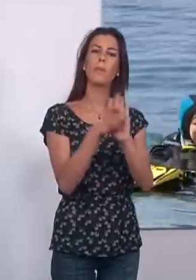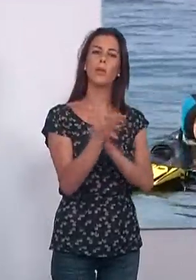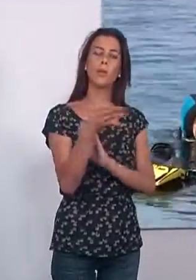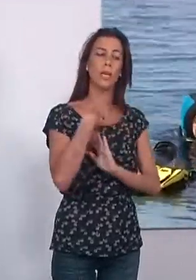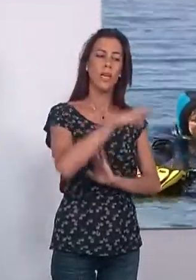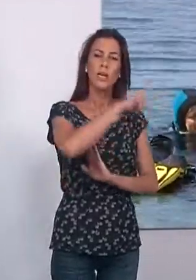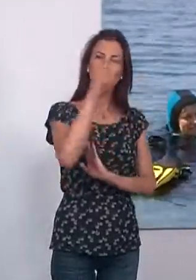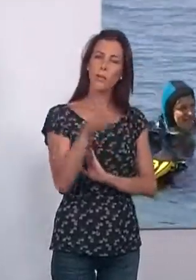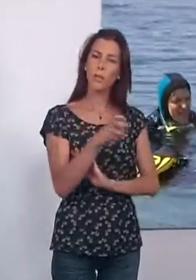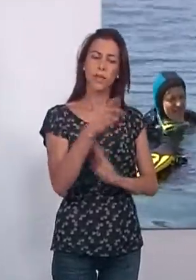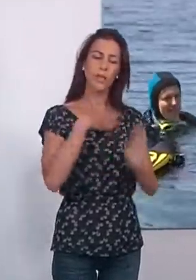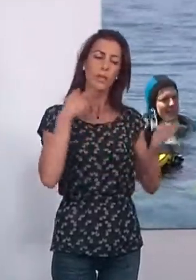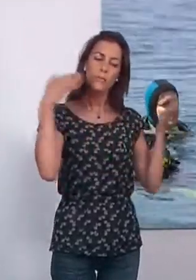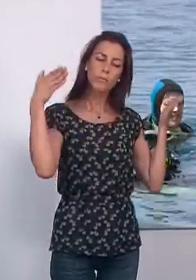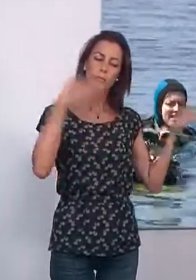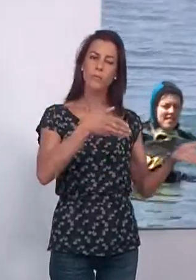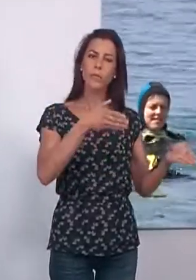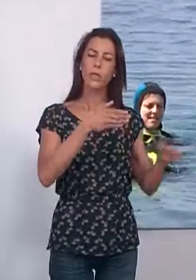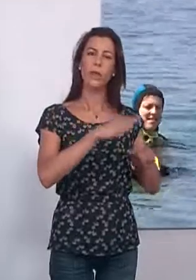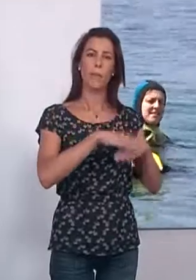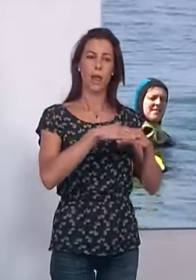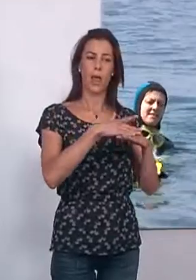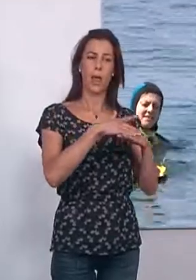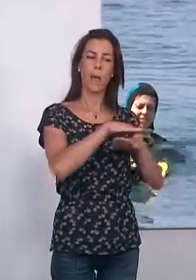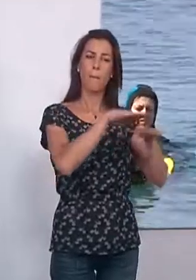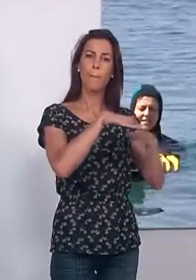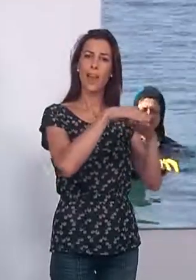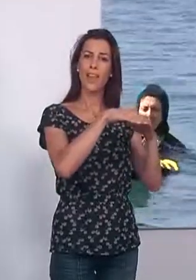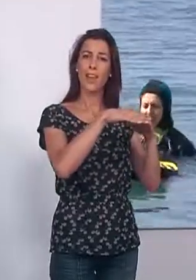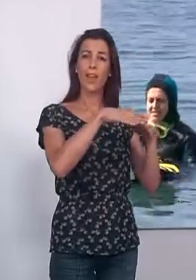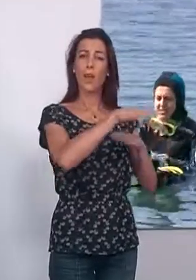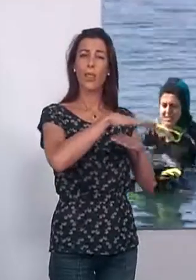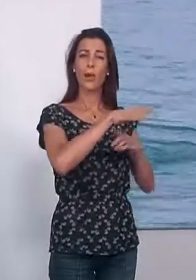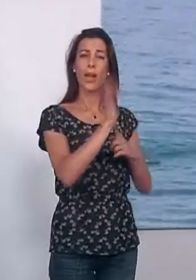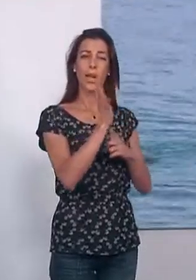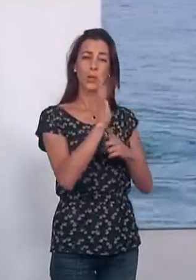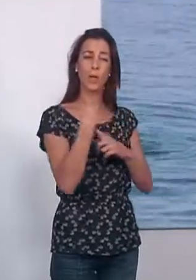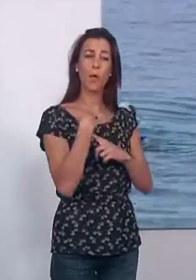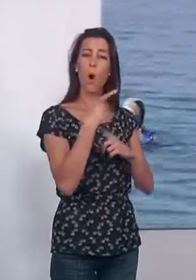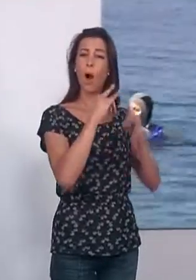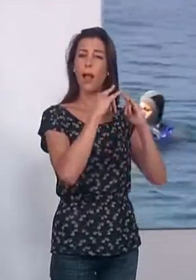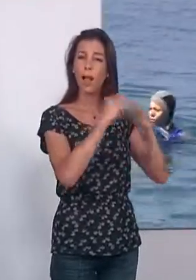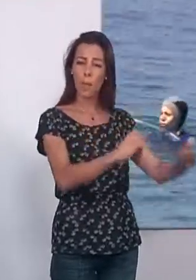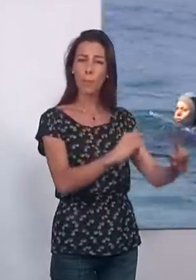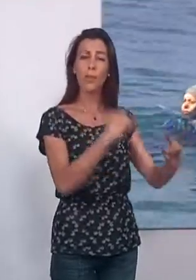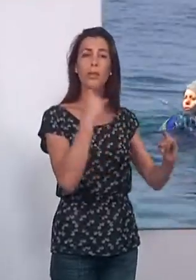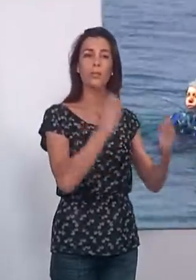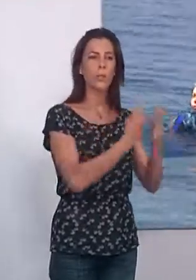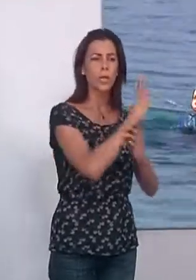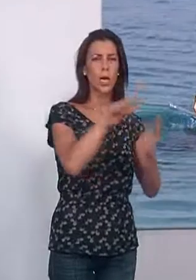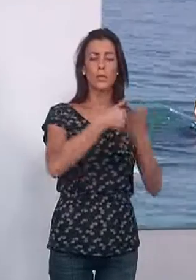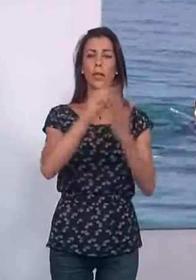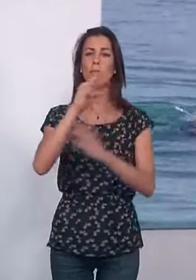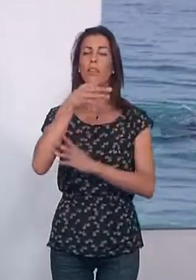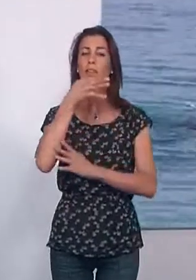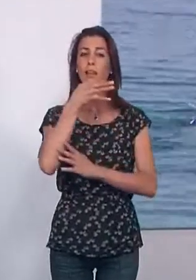que la actividad se va a centrar el sábado en Playa de Carchuna a la altura del camping y desde las nueve de la mañana hasta las tres de la